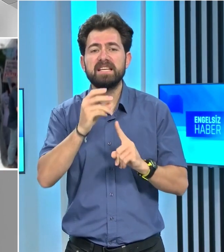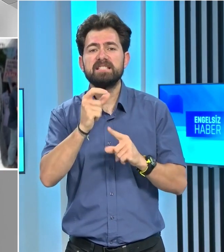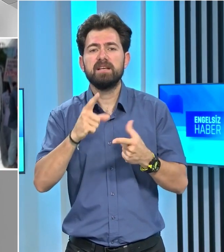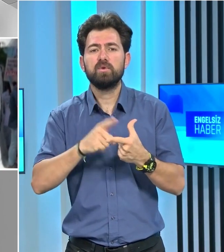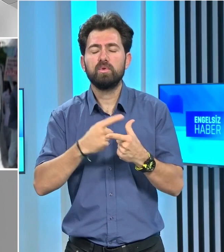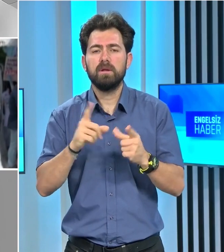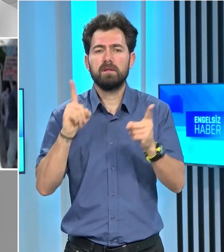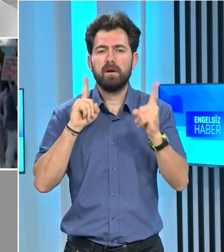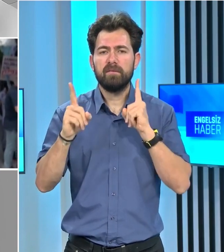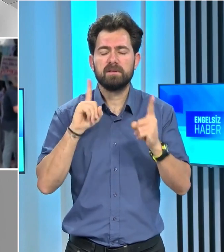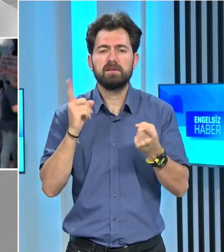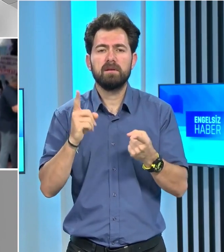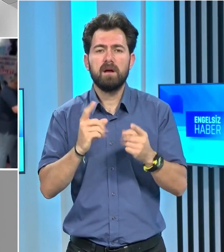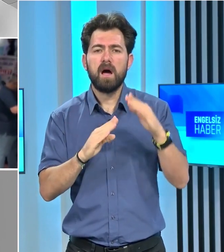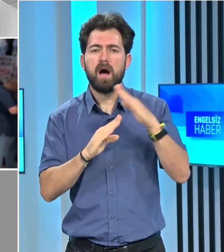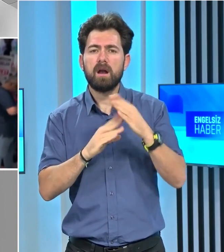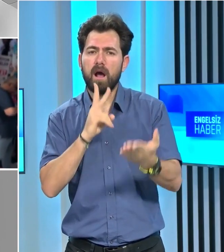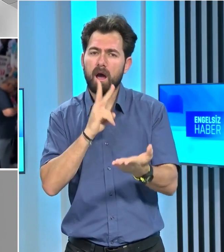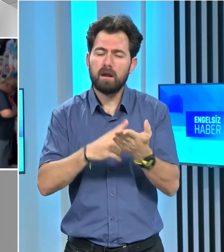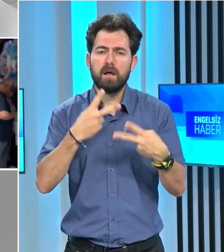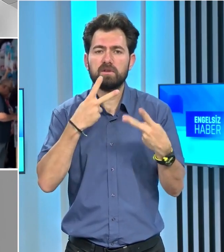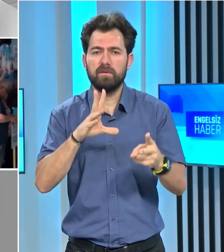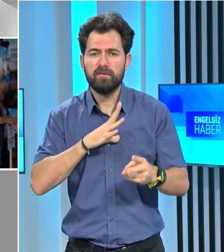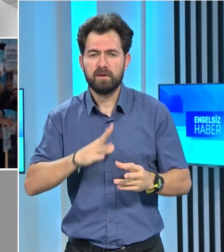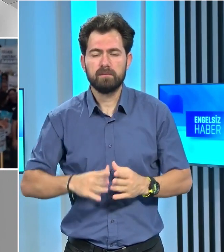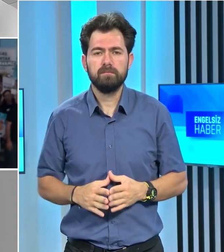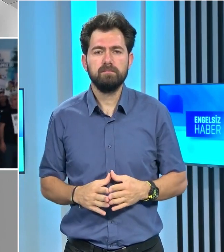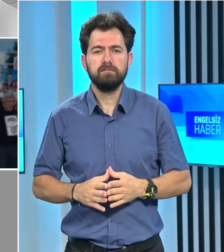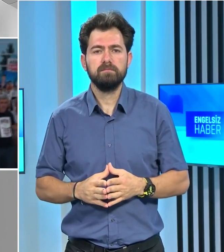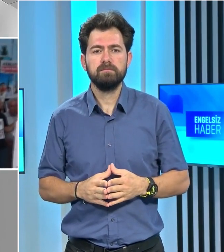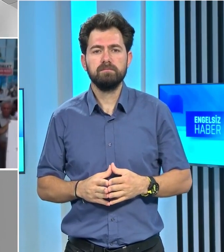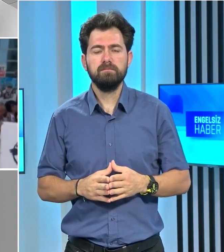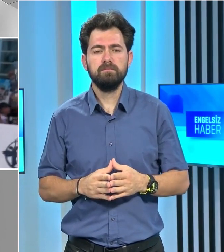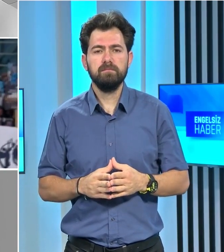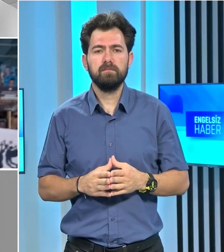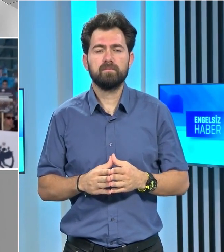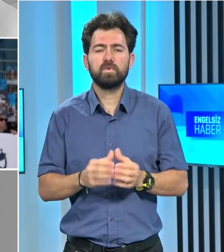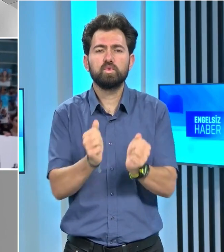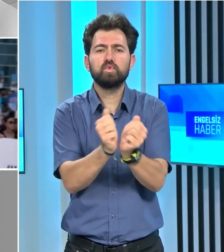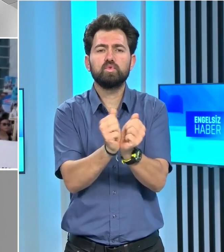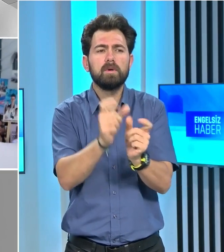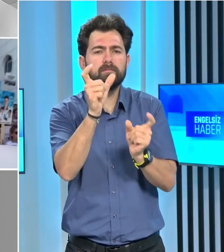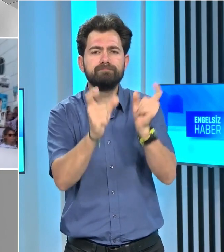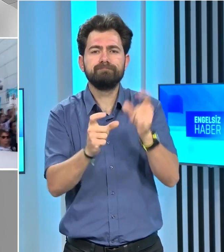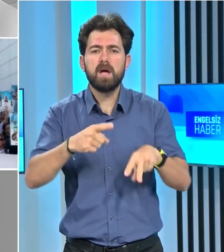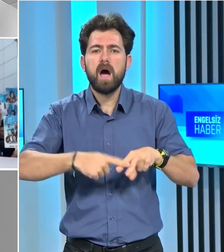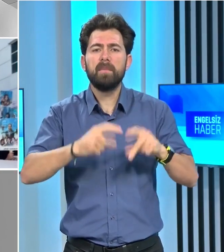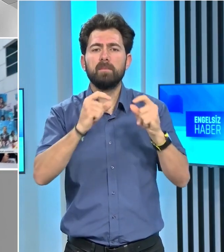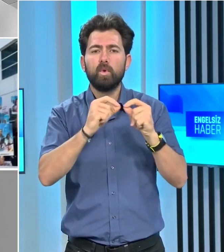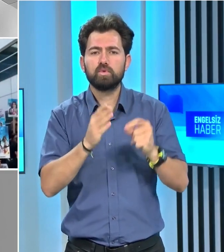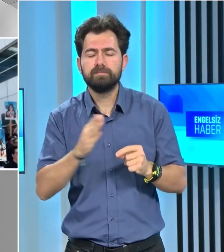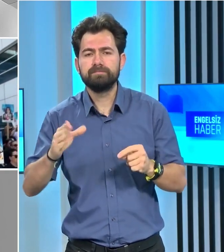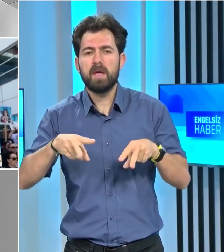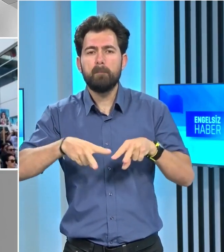İSİAS Otel davasında ara kararlar açıklandı. Tutuklu sanıklar Ahmet